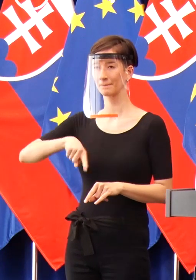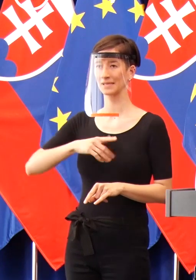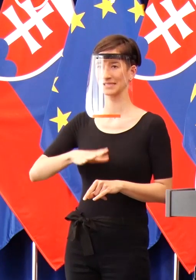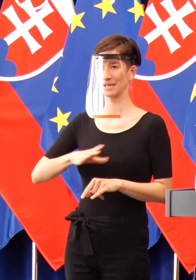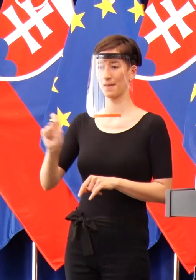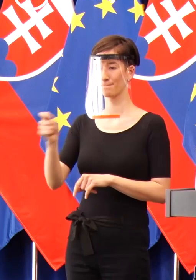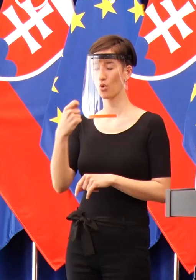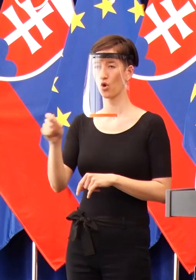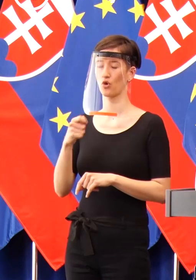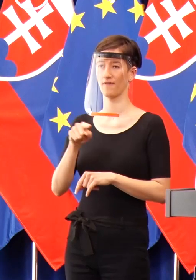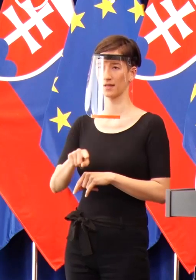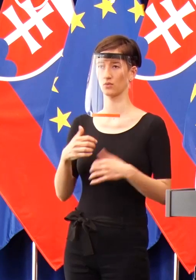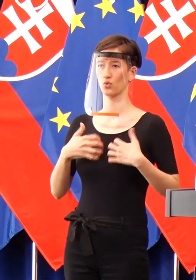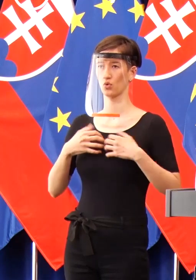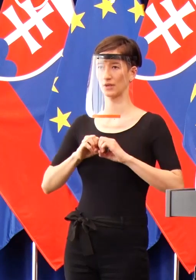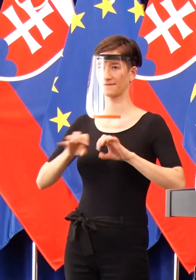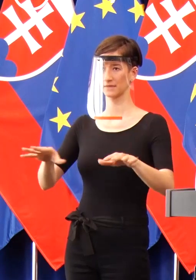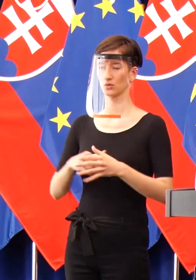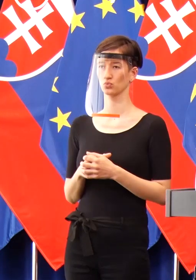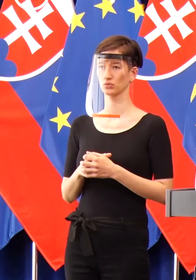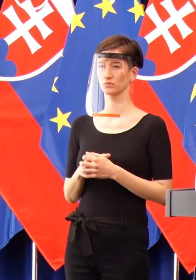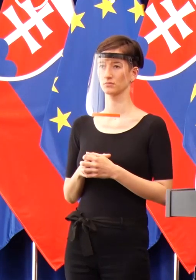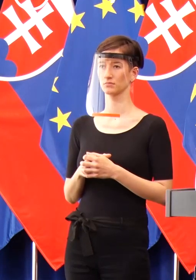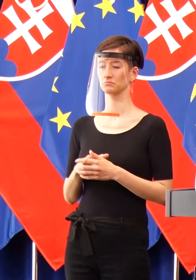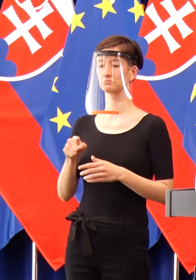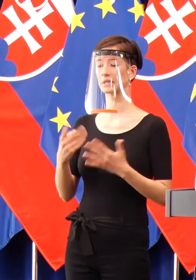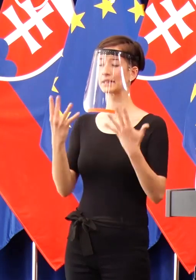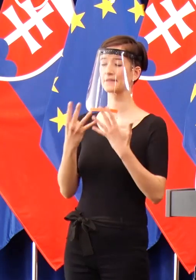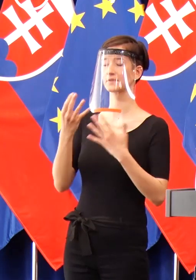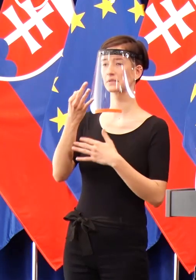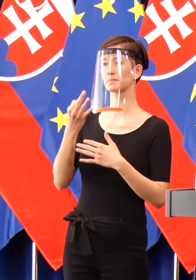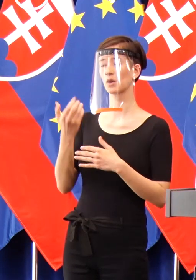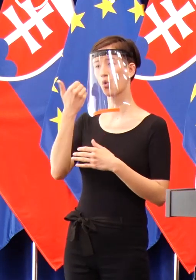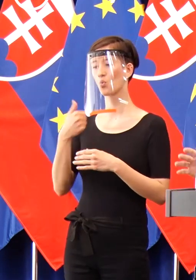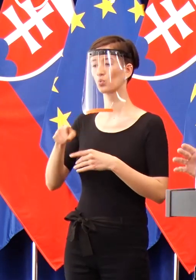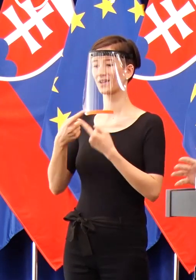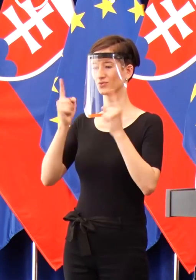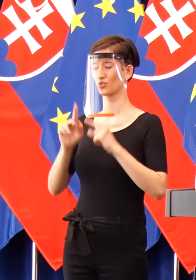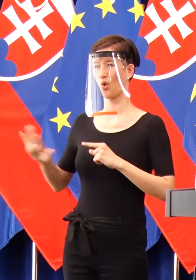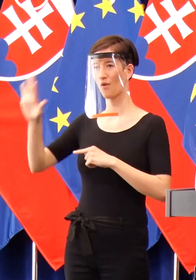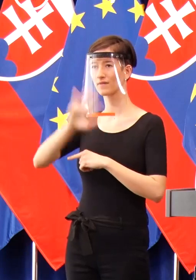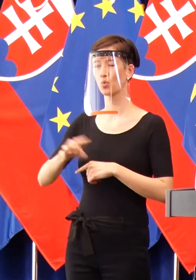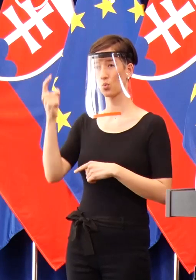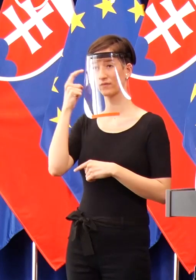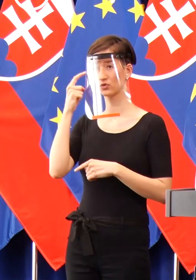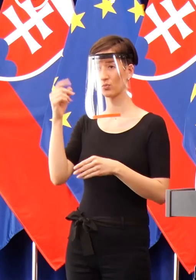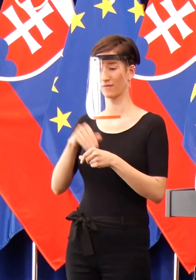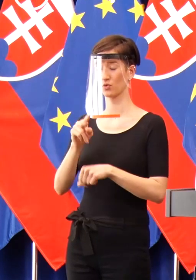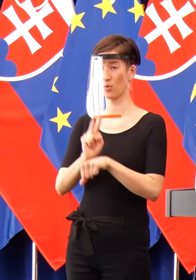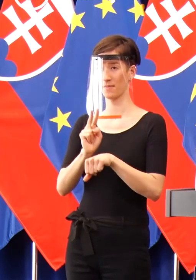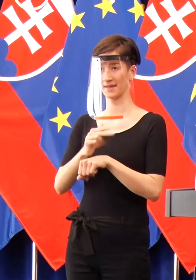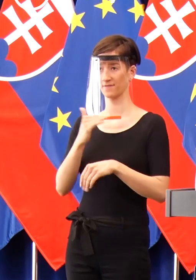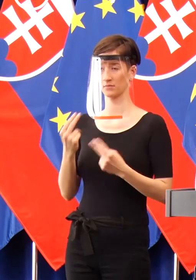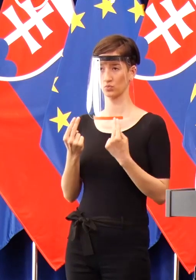90 % ľudí na Slovensku si uvedomuje, že sú dôležité tieto opatrenia. Áno, môžu sa stať nejaké individuálne zlíhania,